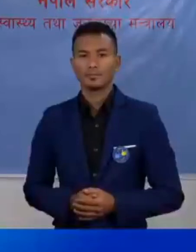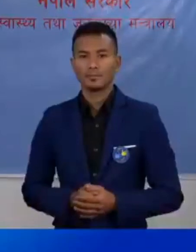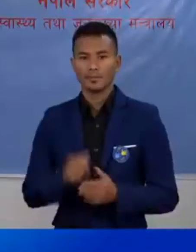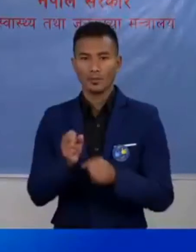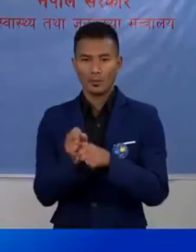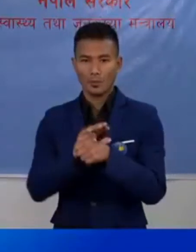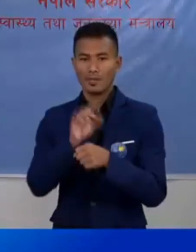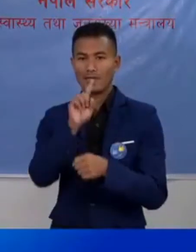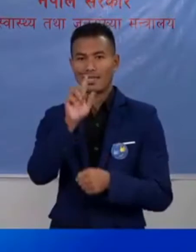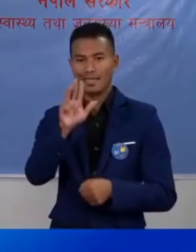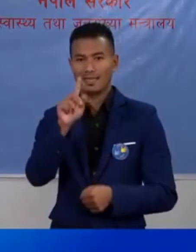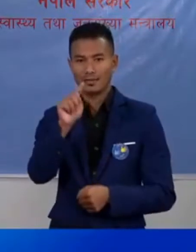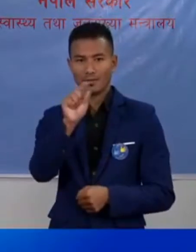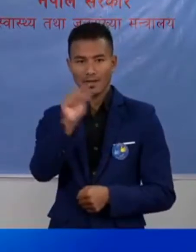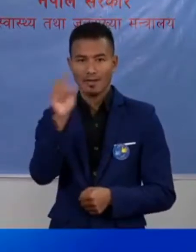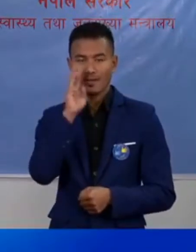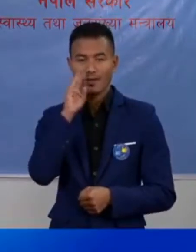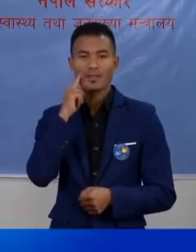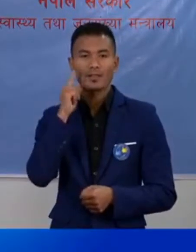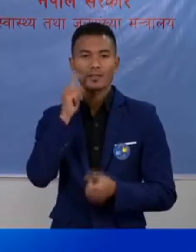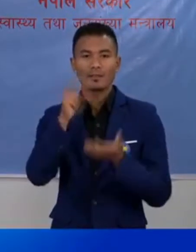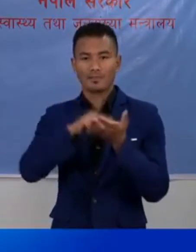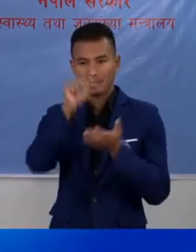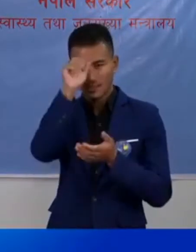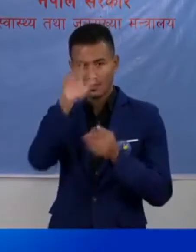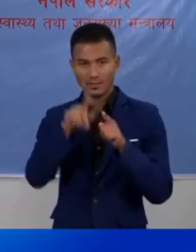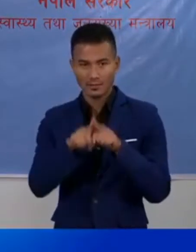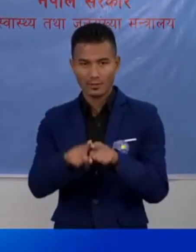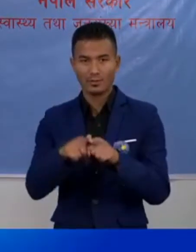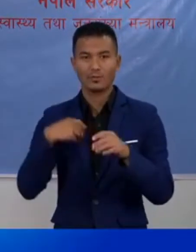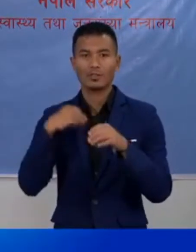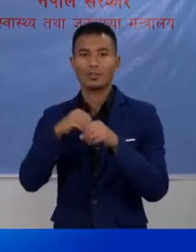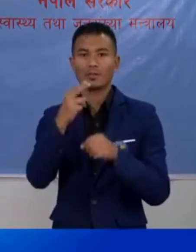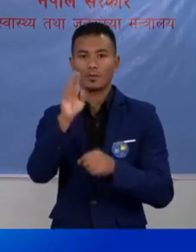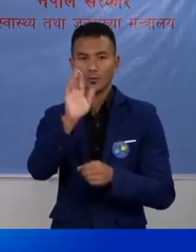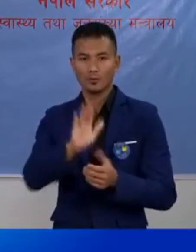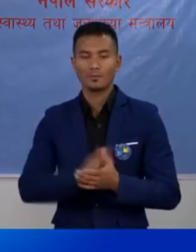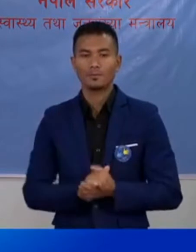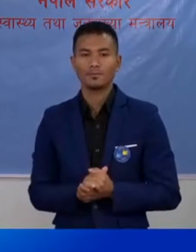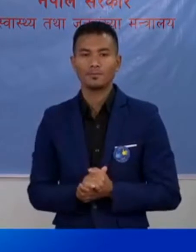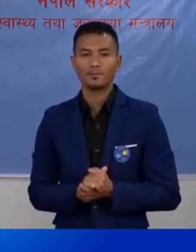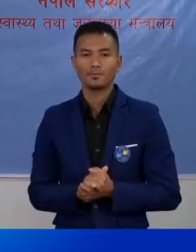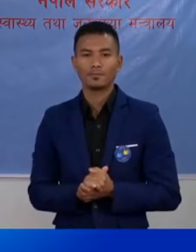COVID-19 को बारे मा दोईनीक अपडेट लिएर मा अपस्तित भयको छू